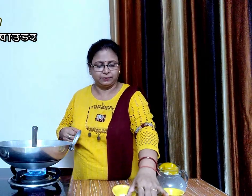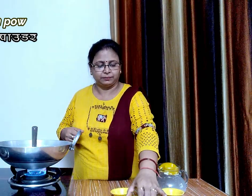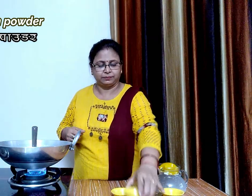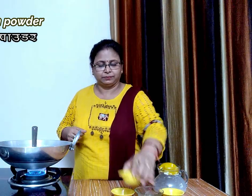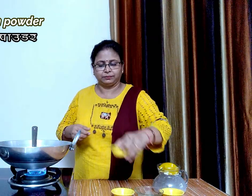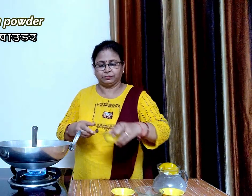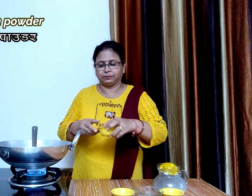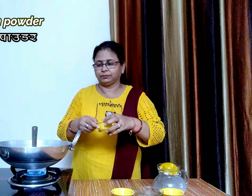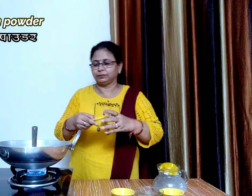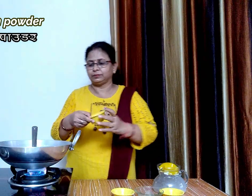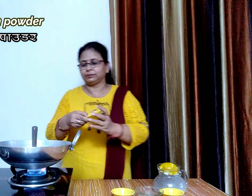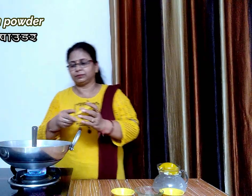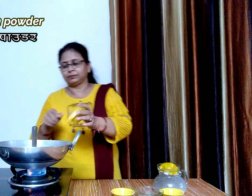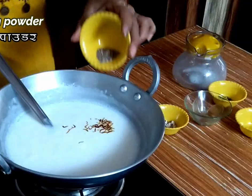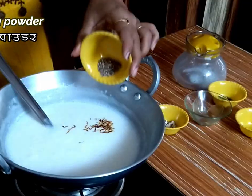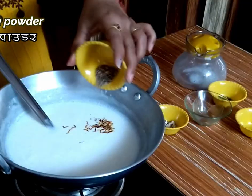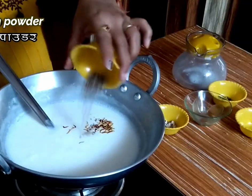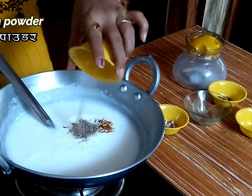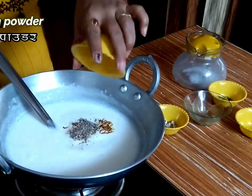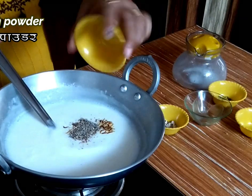पाउडर डाल कर अच्छे से मिला लेंगे